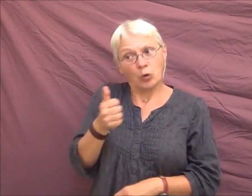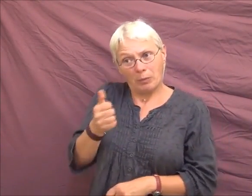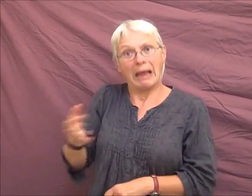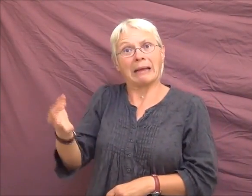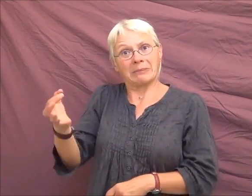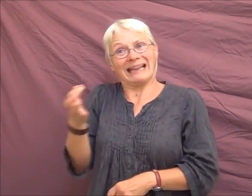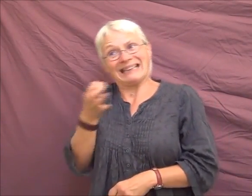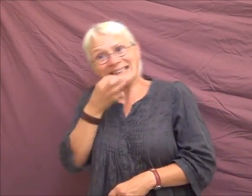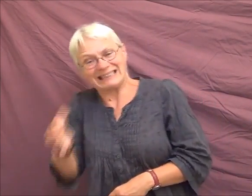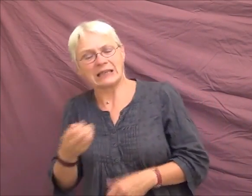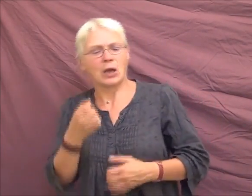j'en ai souffert et tout.